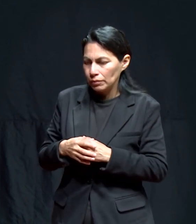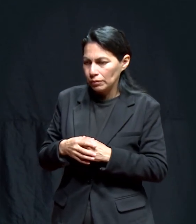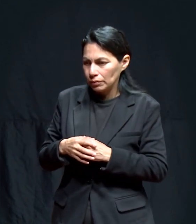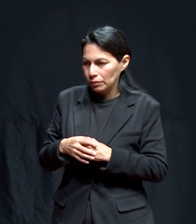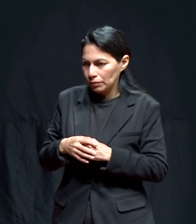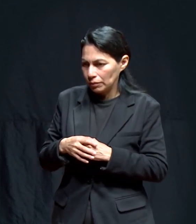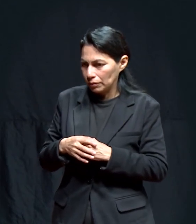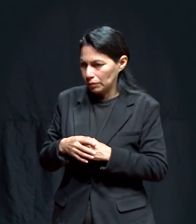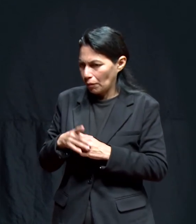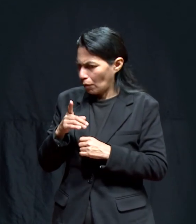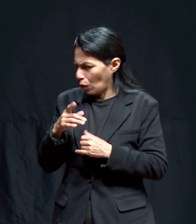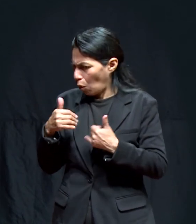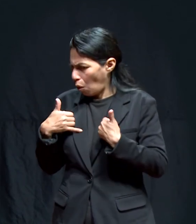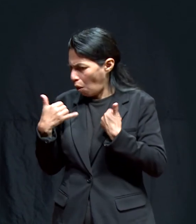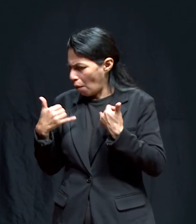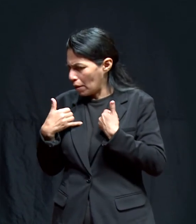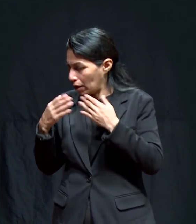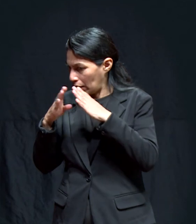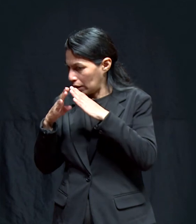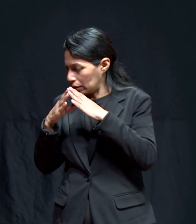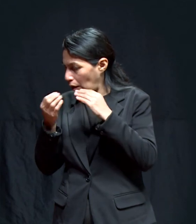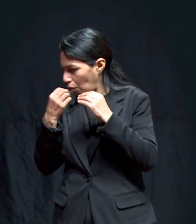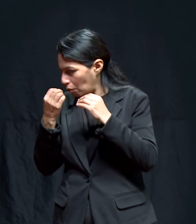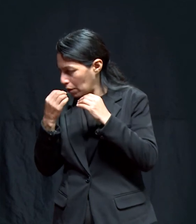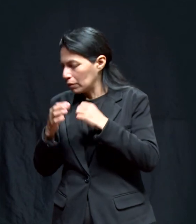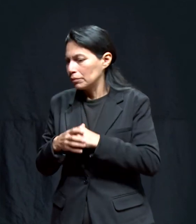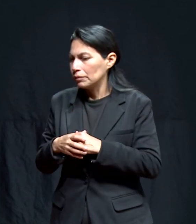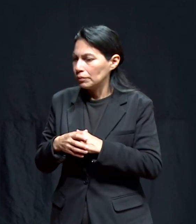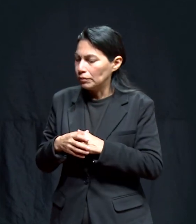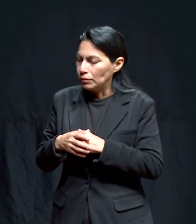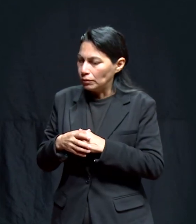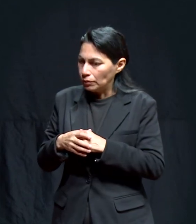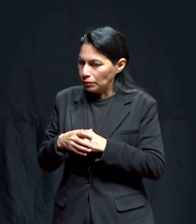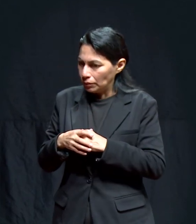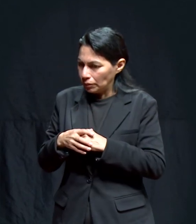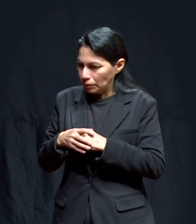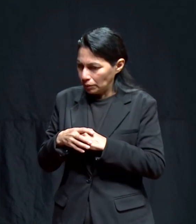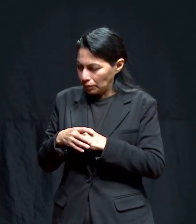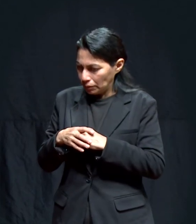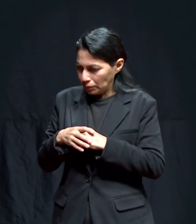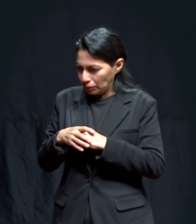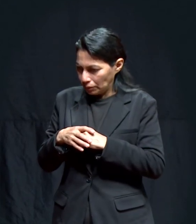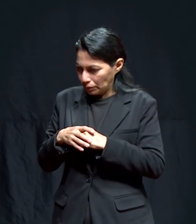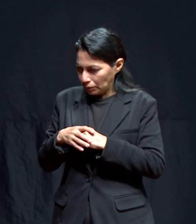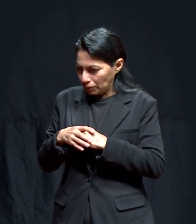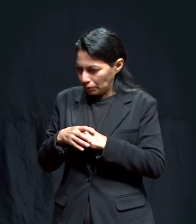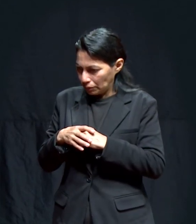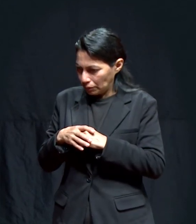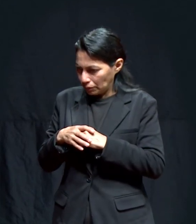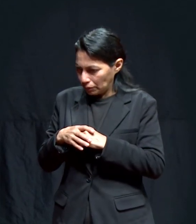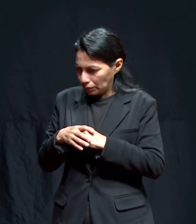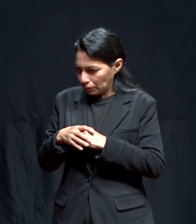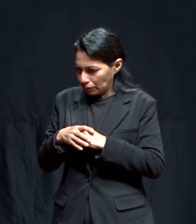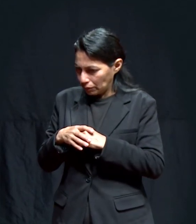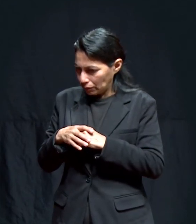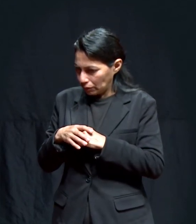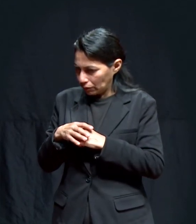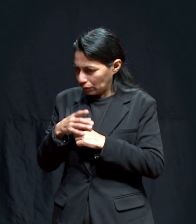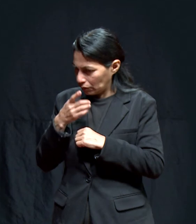y un joven que estaba en casa que come en casa y le digo, oye,